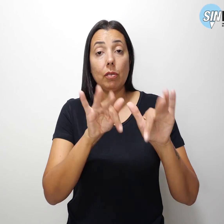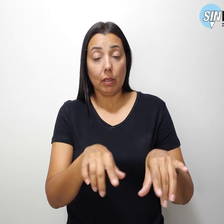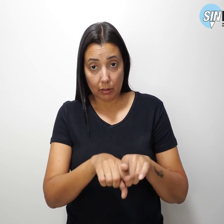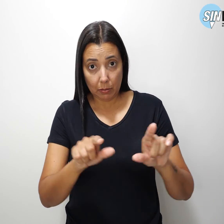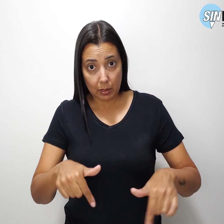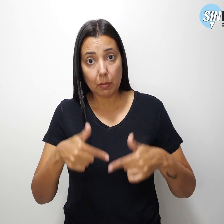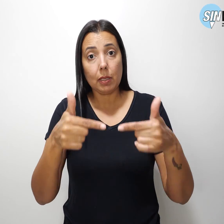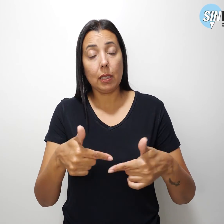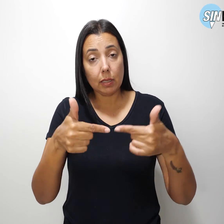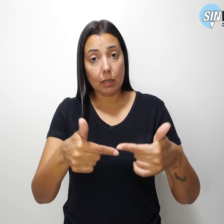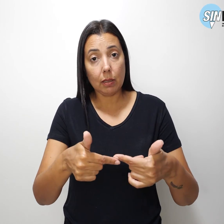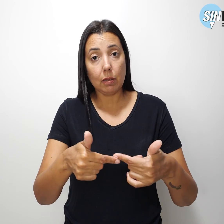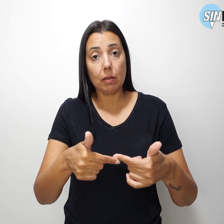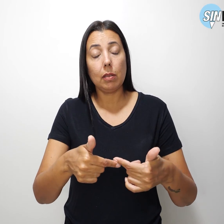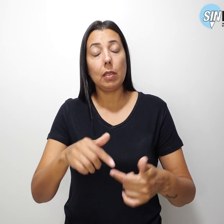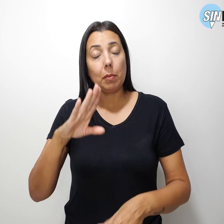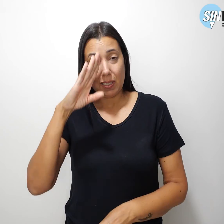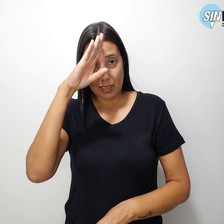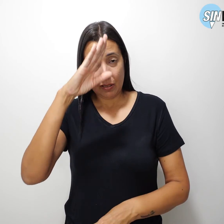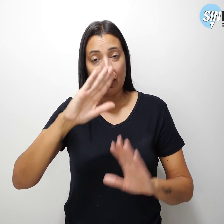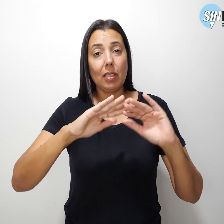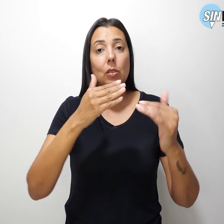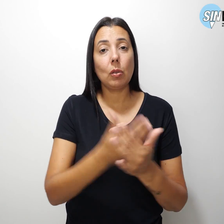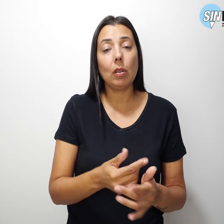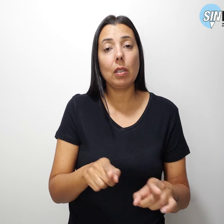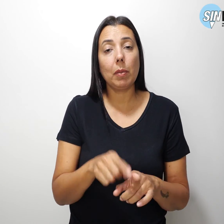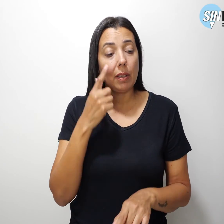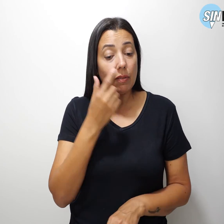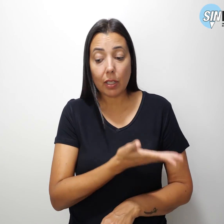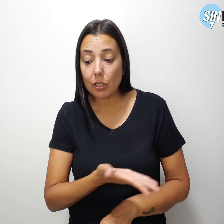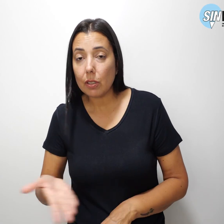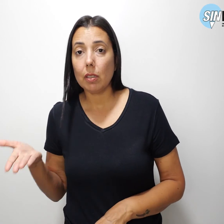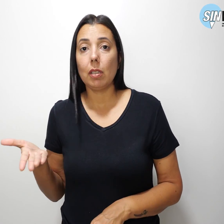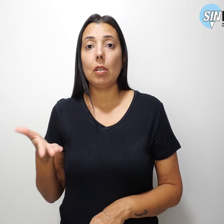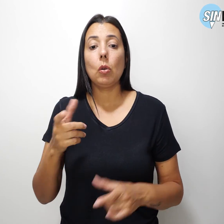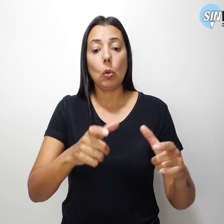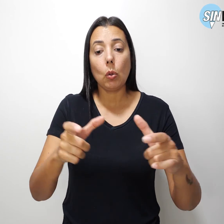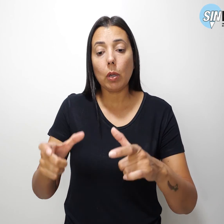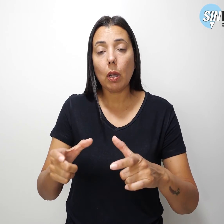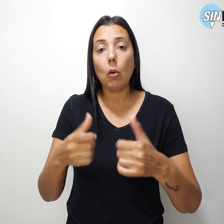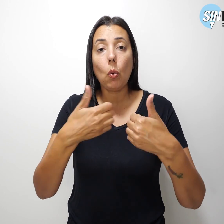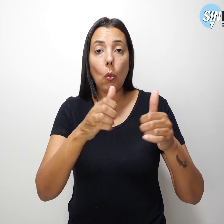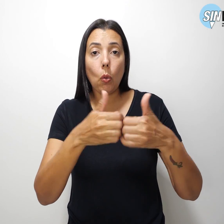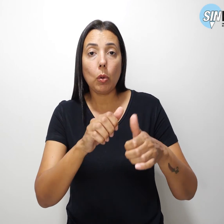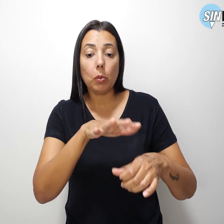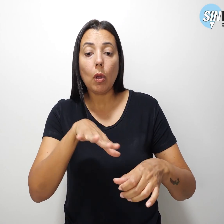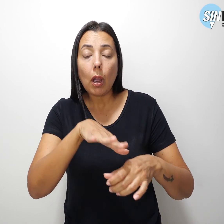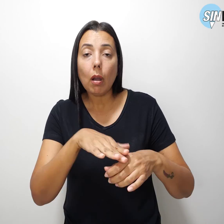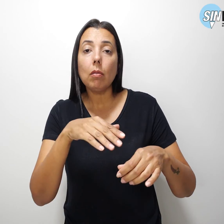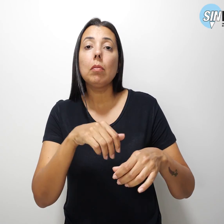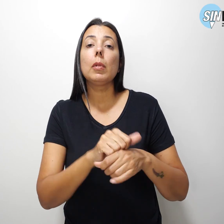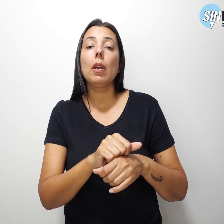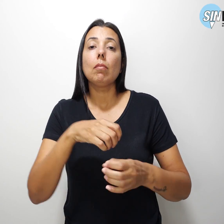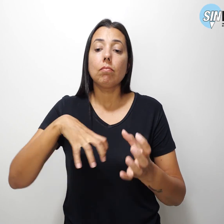militarização das escolas. Confira no card abaixo os locais de ônibus para a Assembleia.